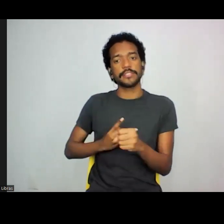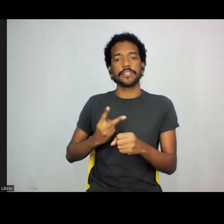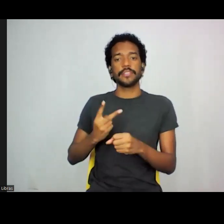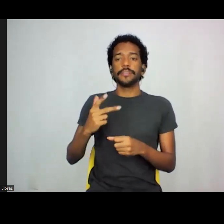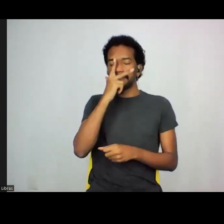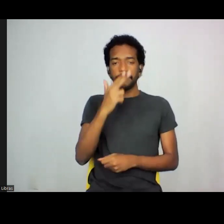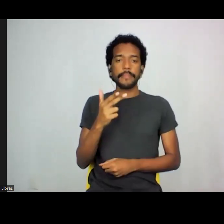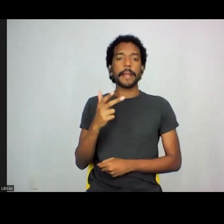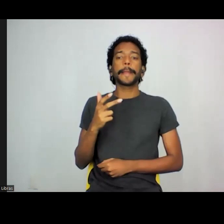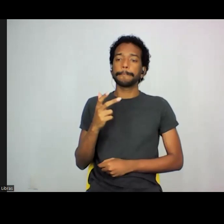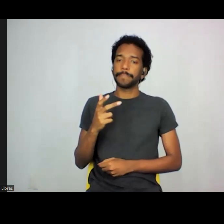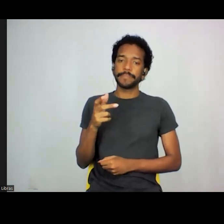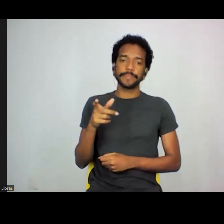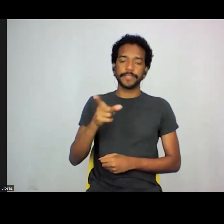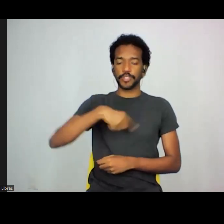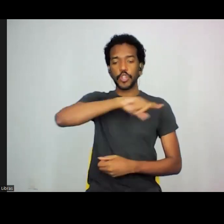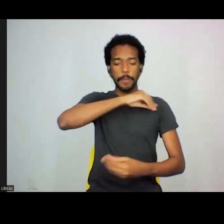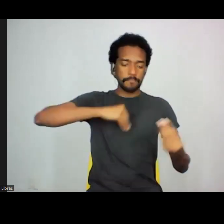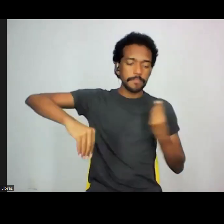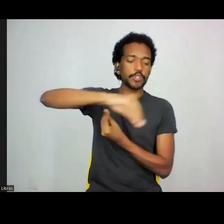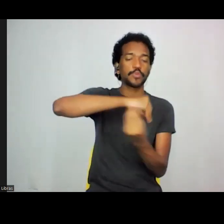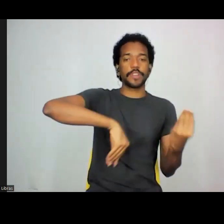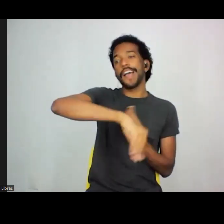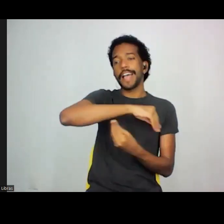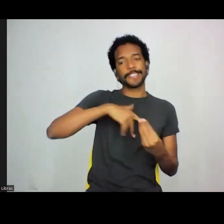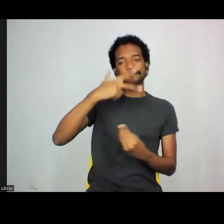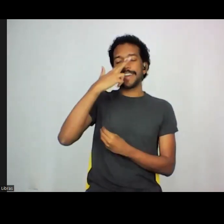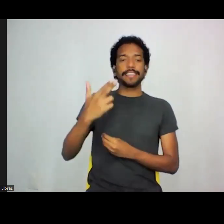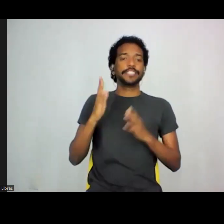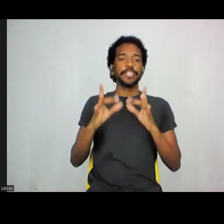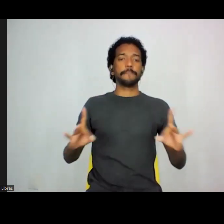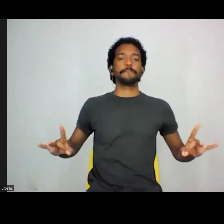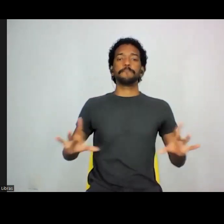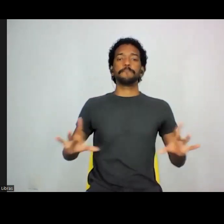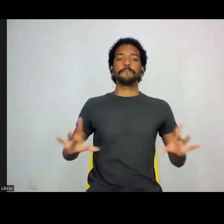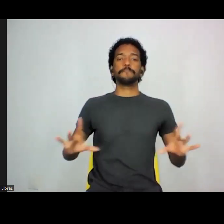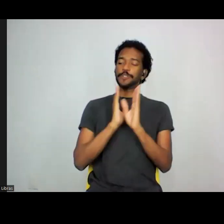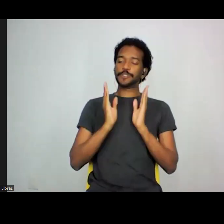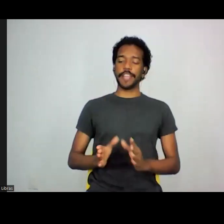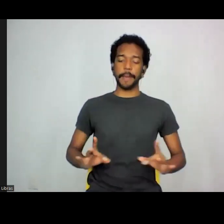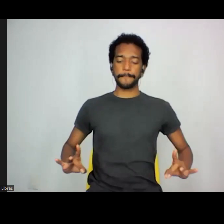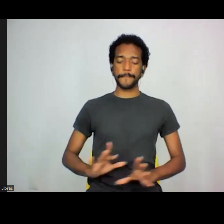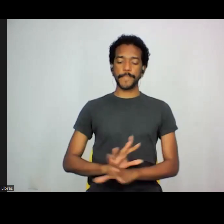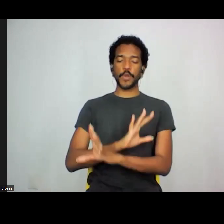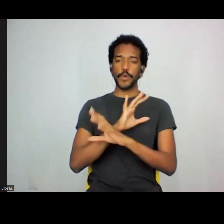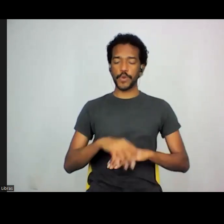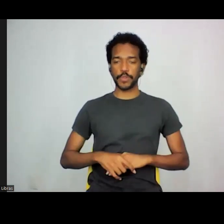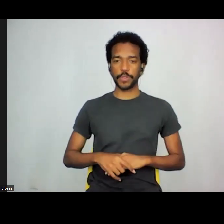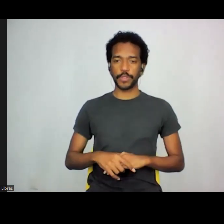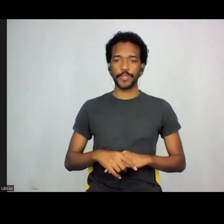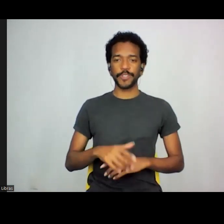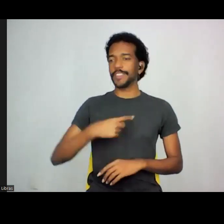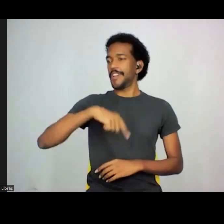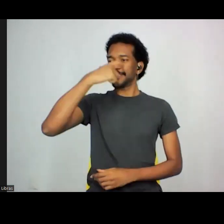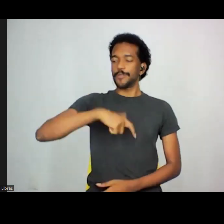esse povo misturado, como se isso bastasse para dizer quem somos